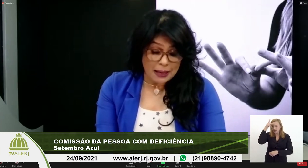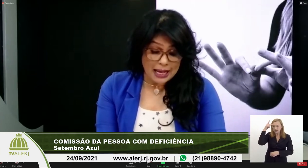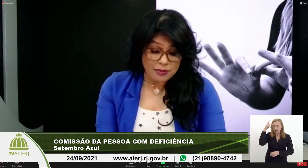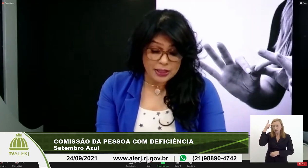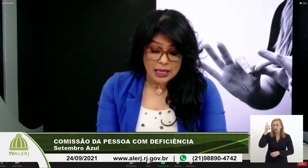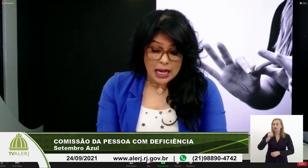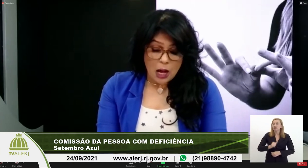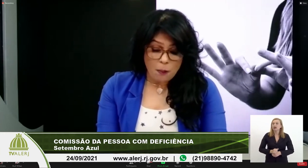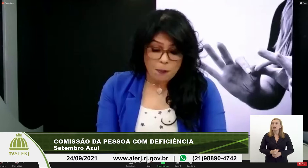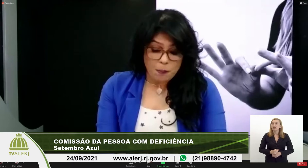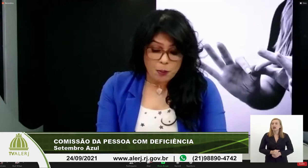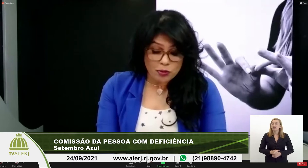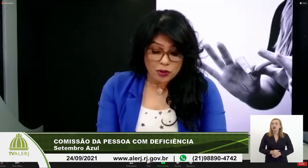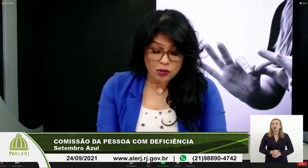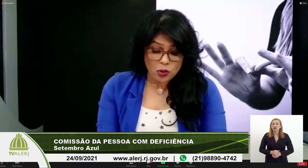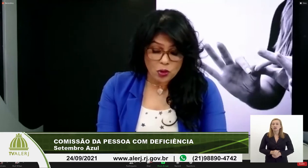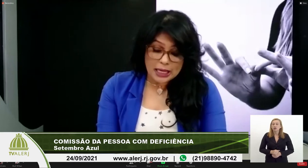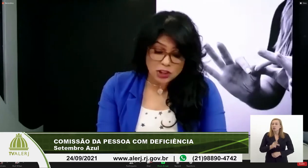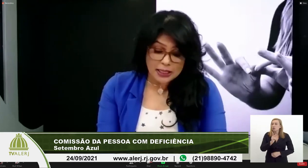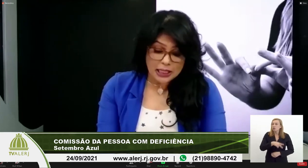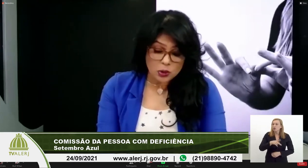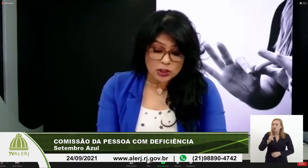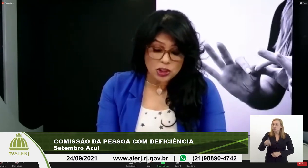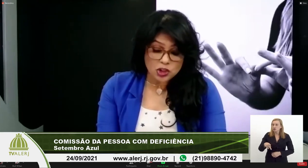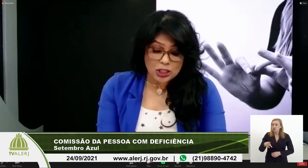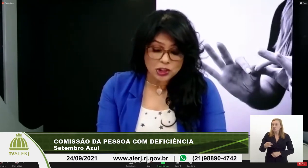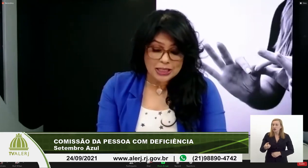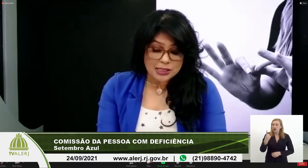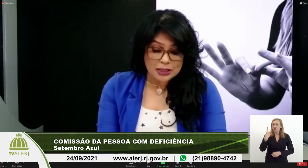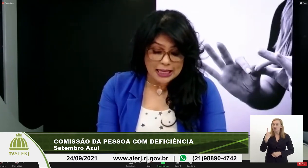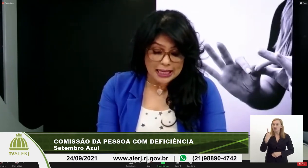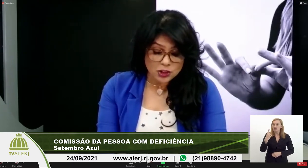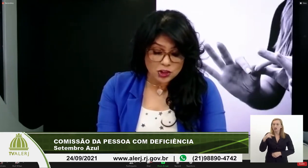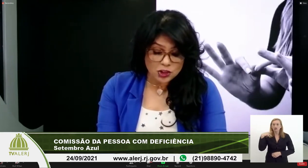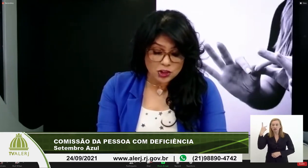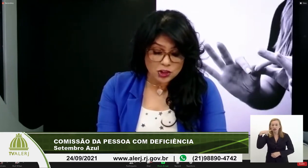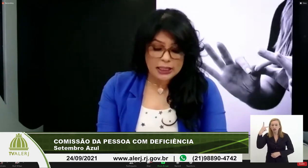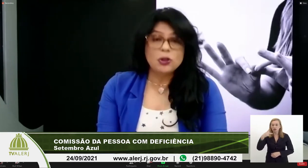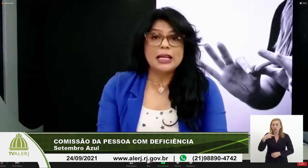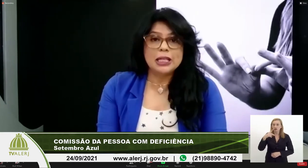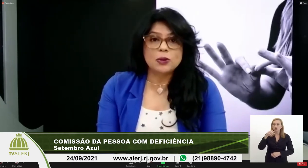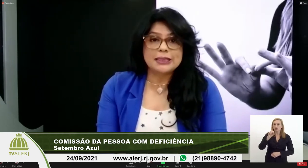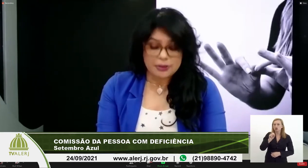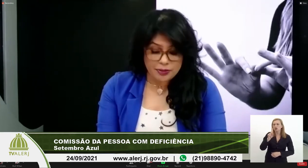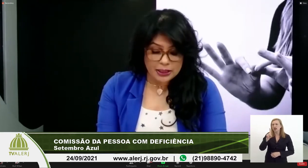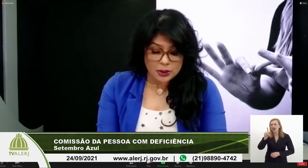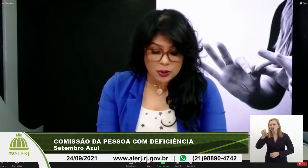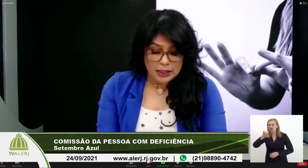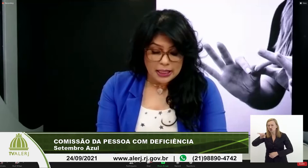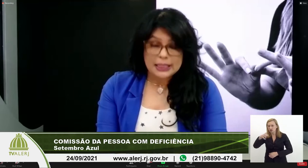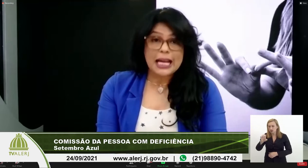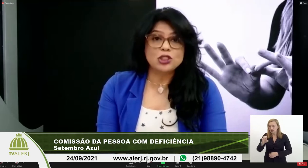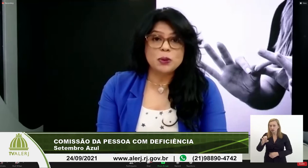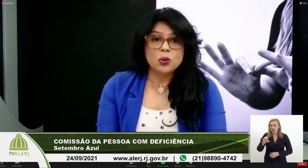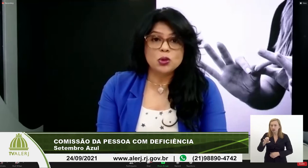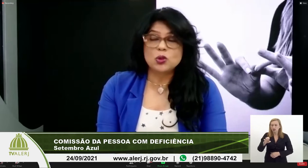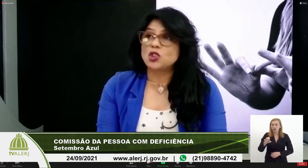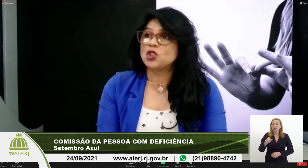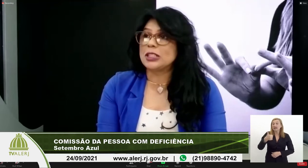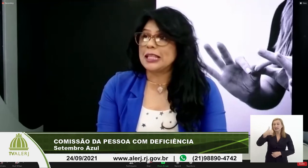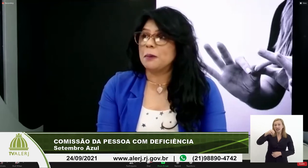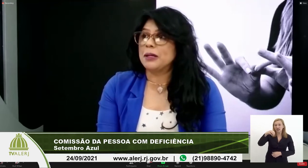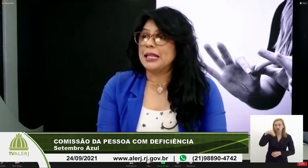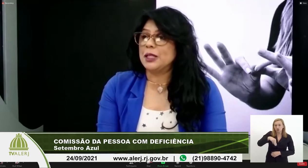palavra ao professor, ex-vereador e dirigente da Suderte, o querido Leandro Azevedo. Dez